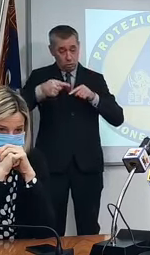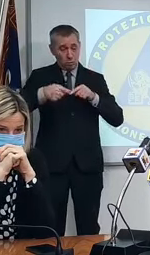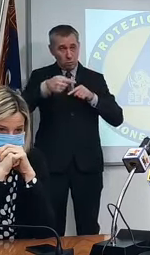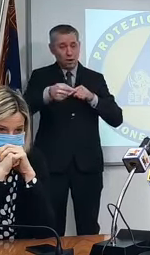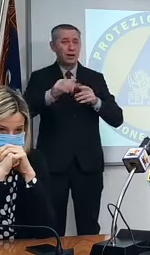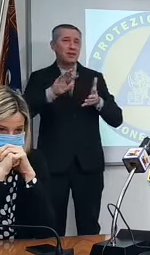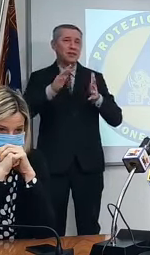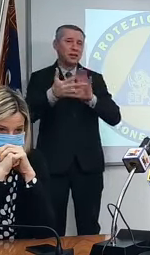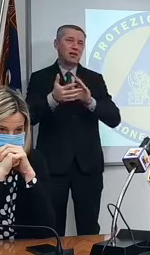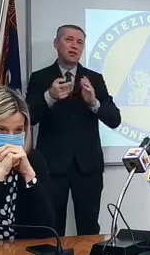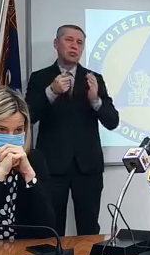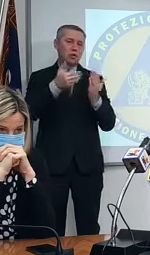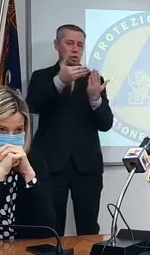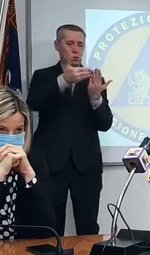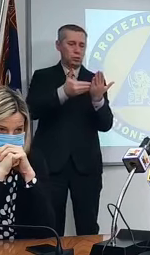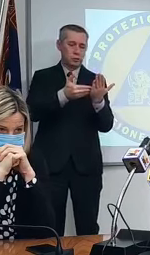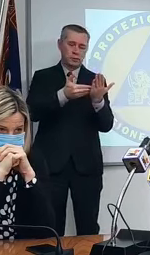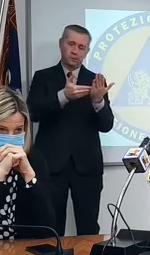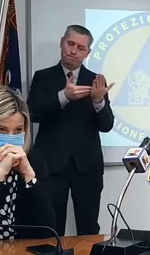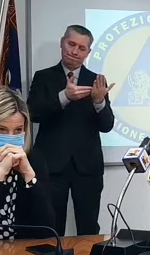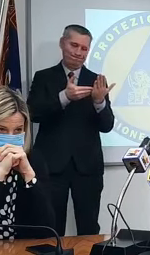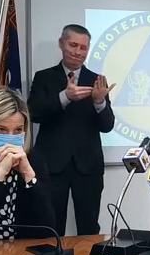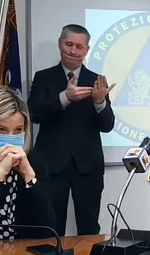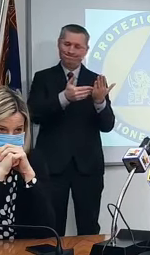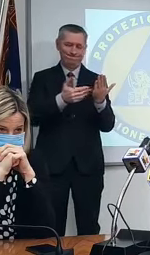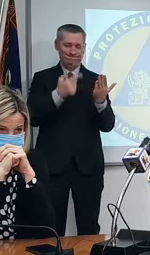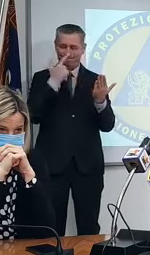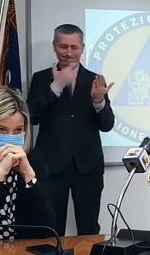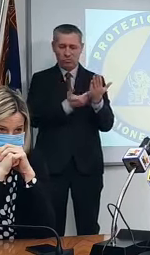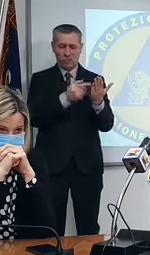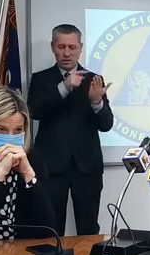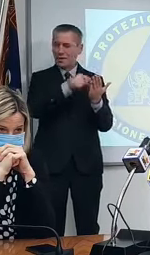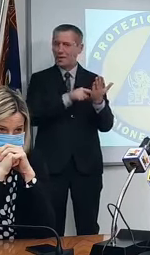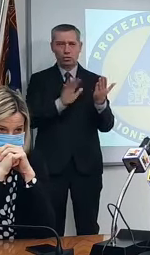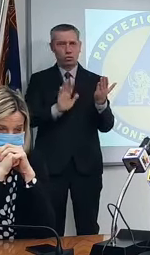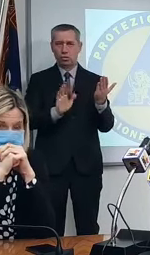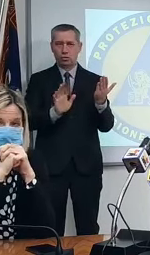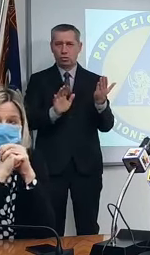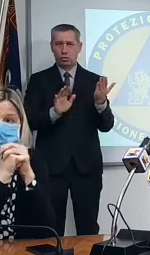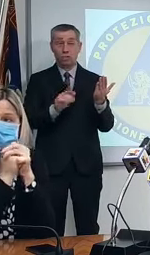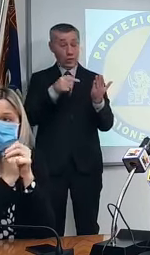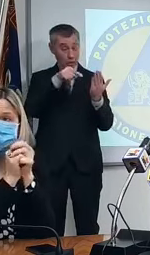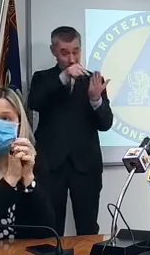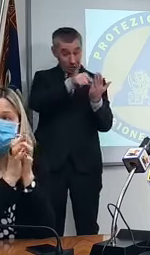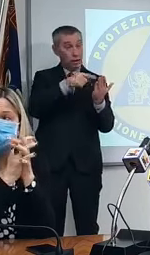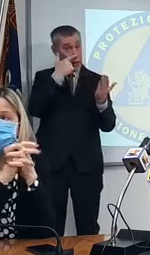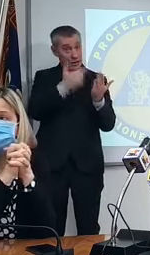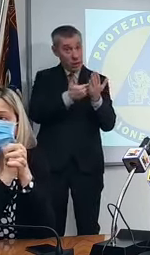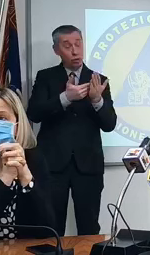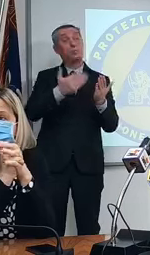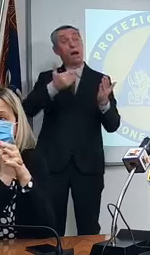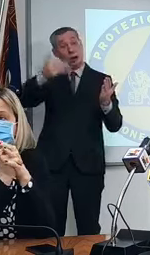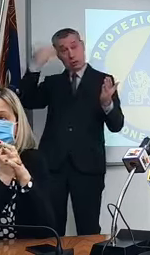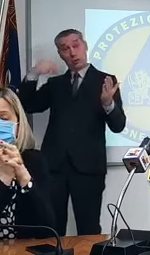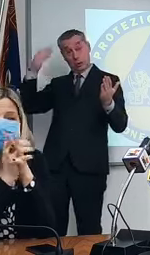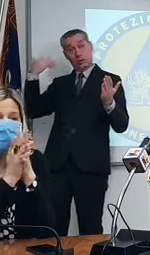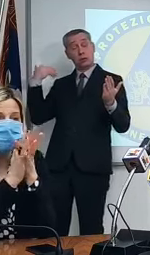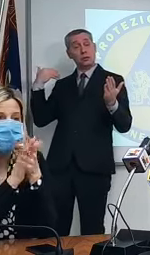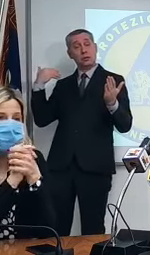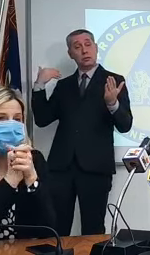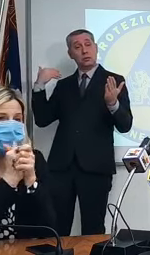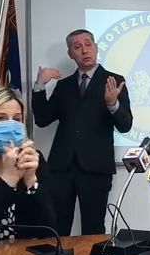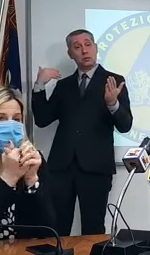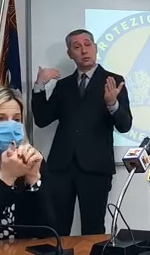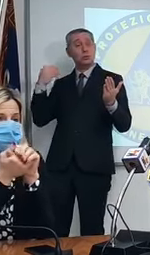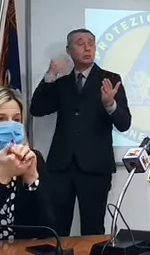inattuale e anacronistico perché è un modello costruito in un momento epidemiologico e di infezione in cui ad esempio